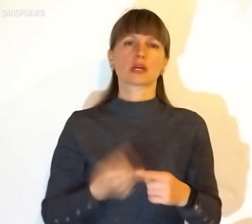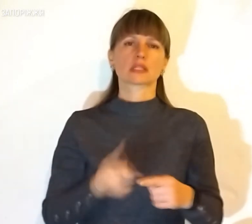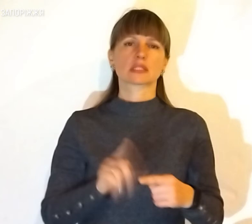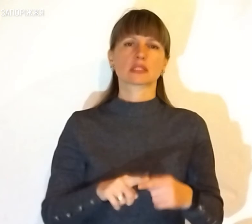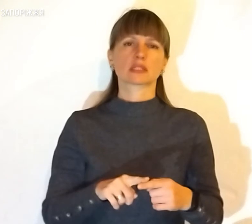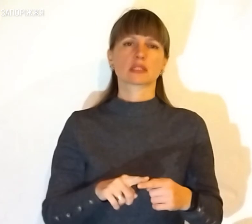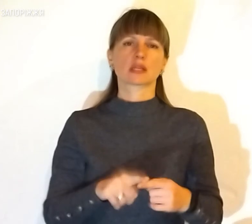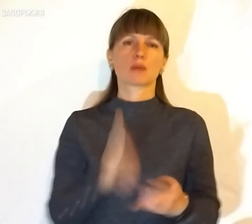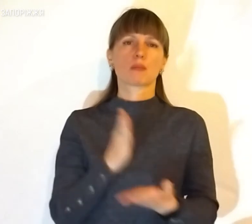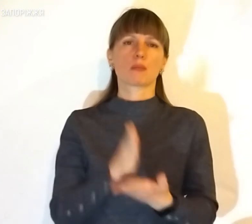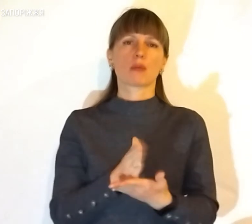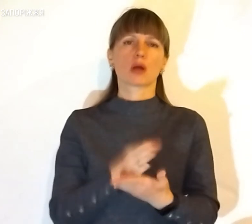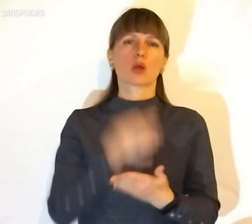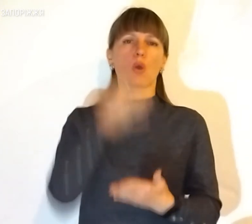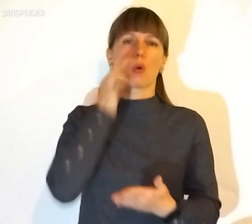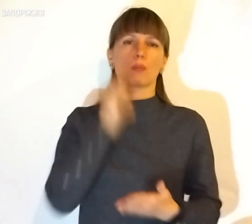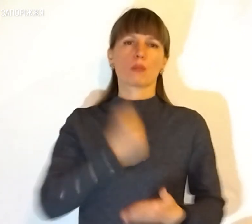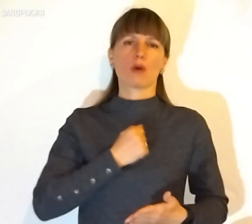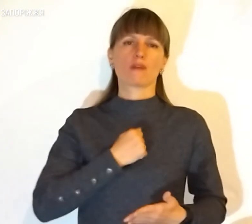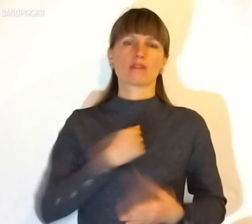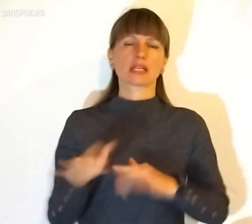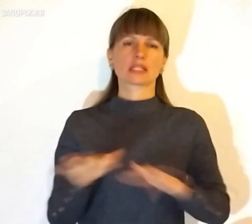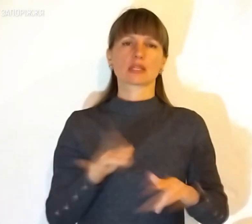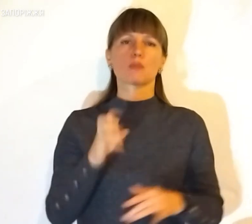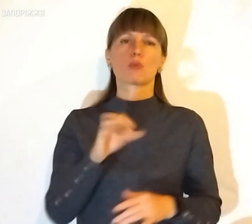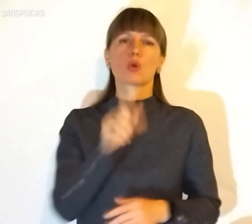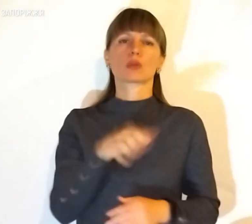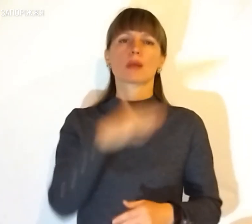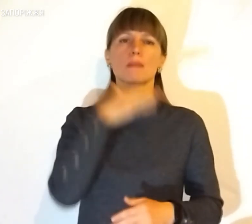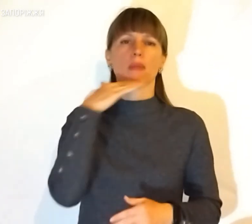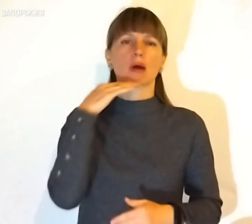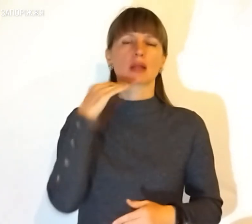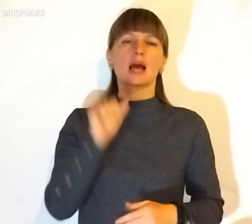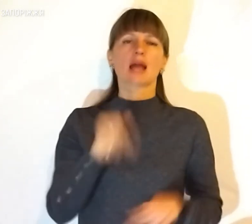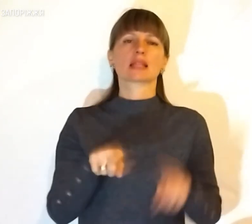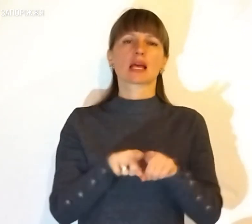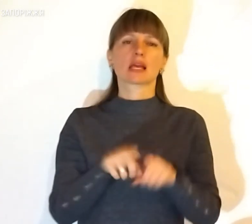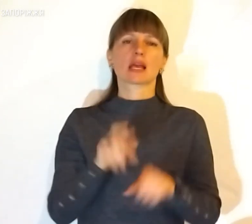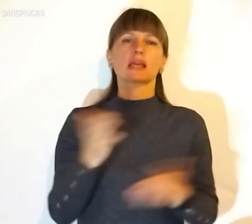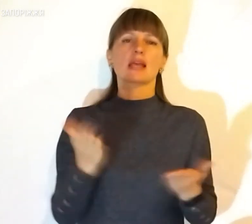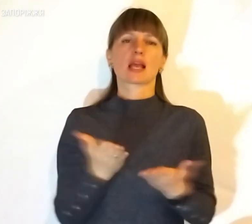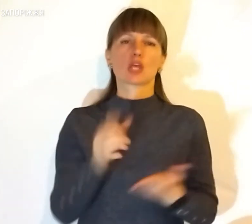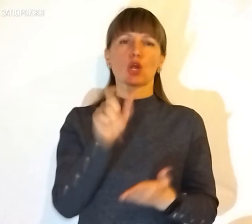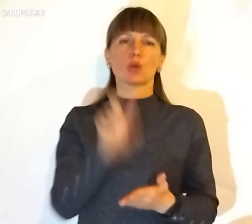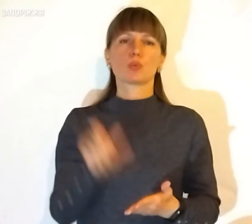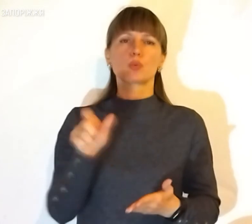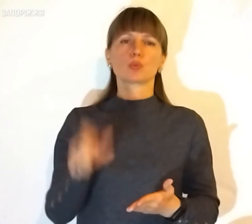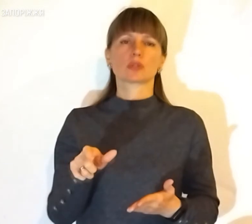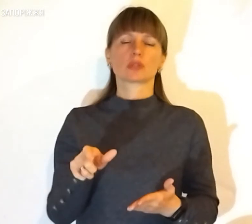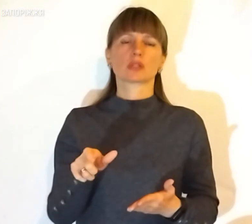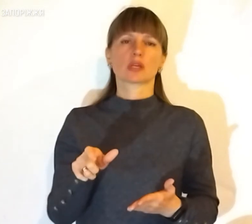мати досить бойових дій. Бо людей багато, а таких, які люди не